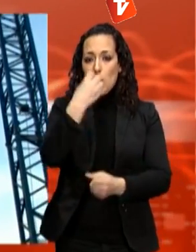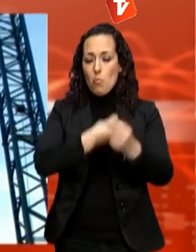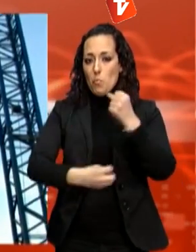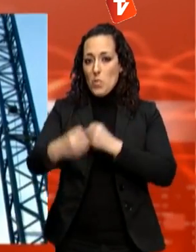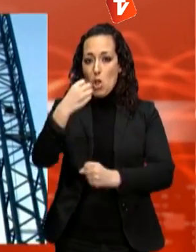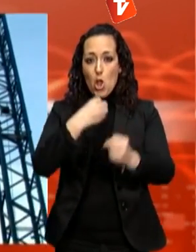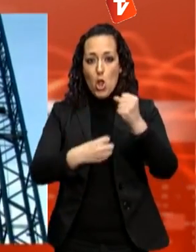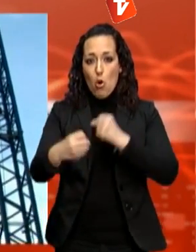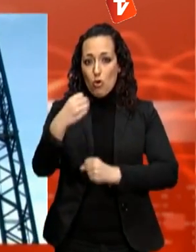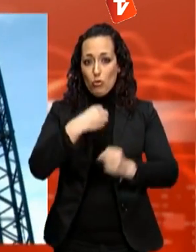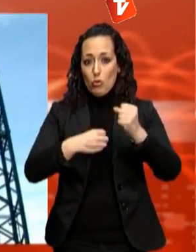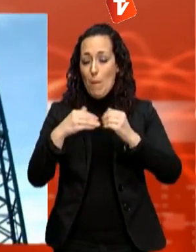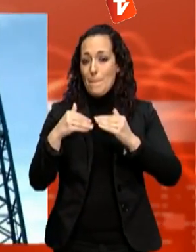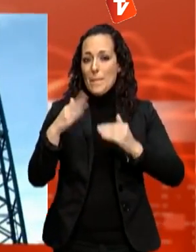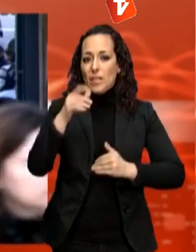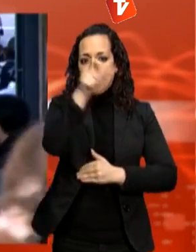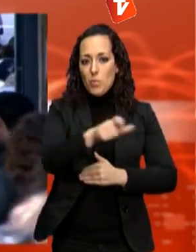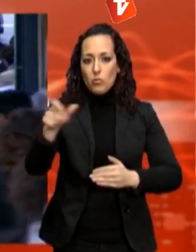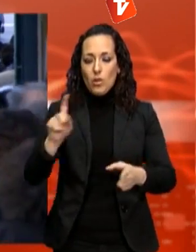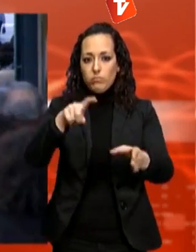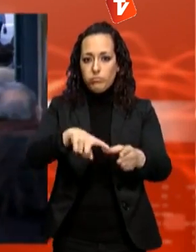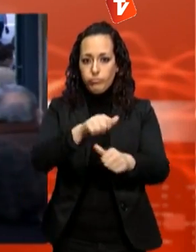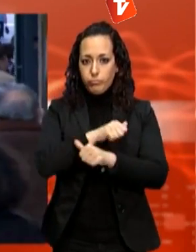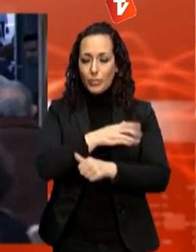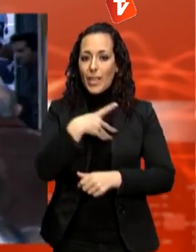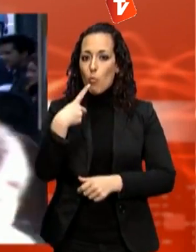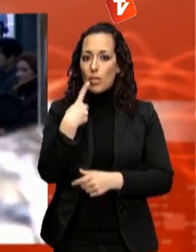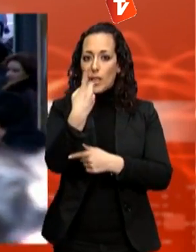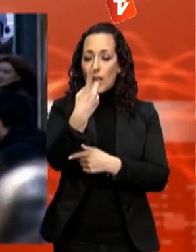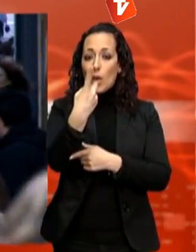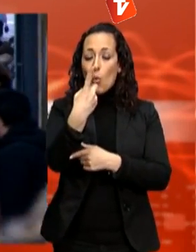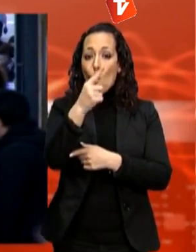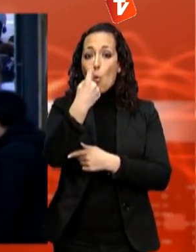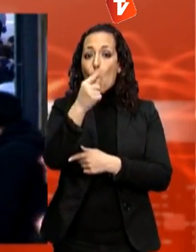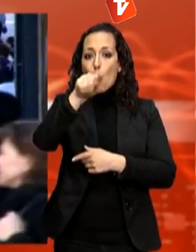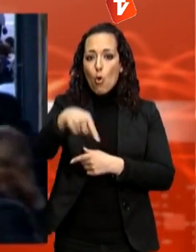.222 persones desocupades, l'1,19% més que el mes anterior.